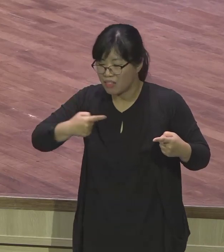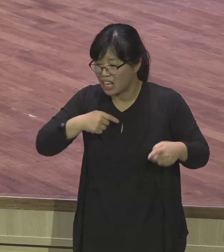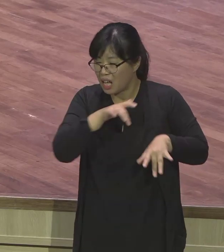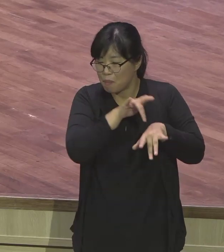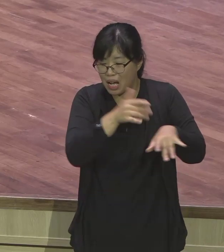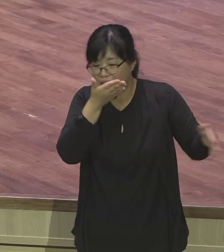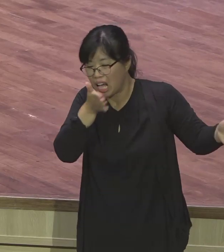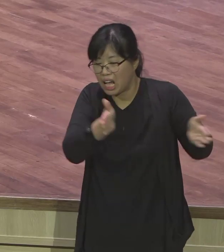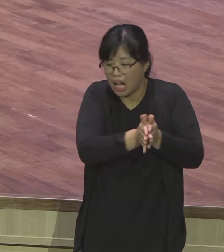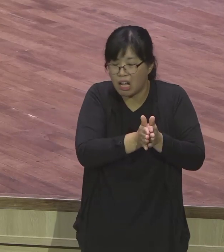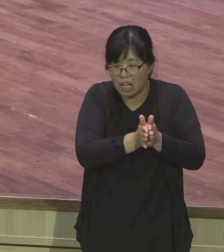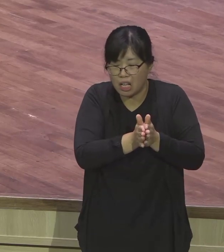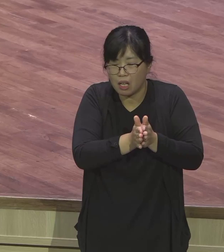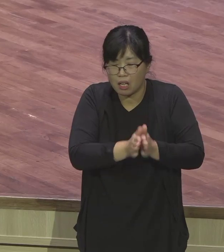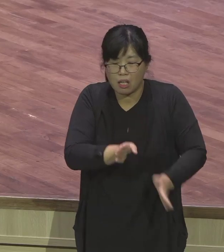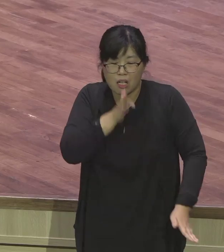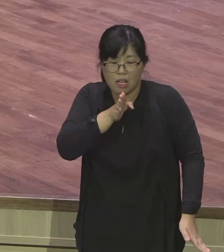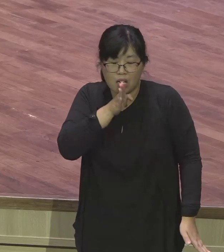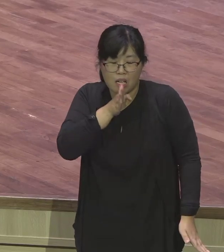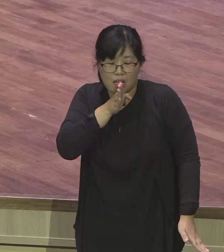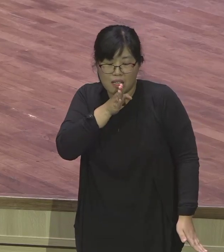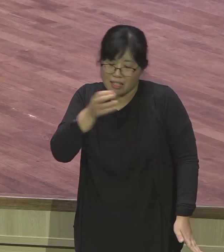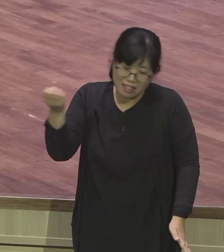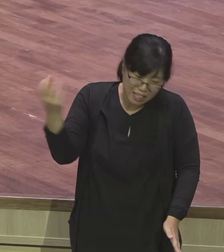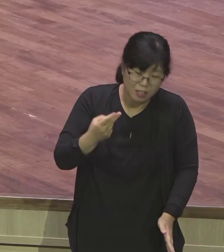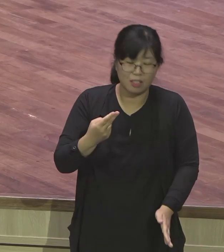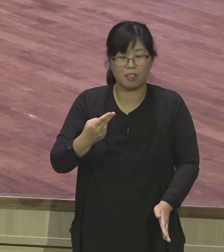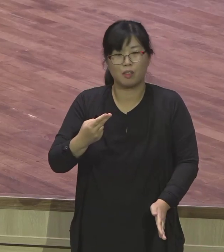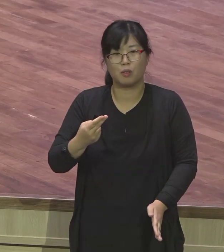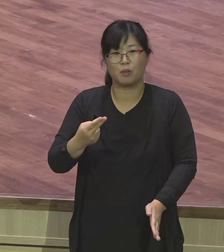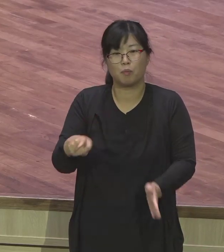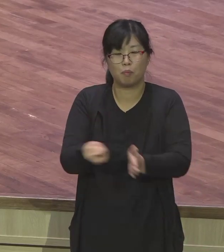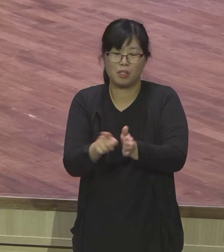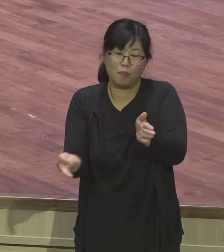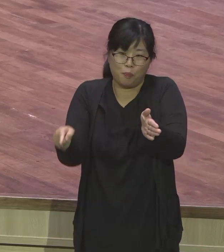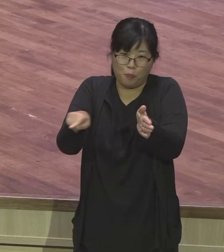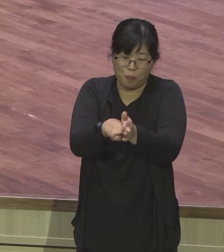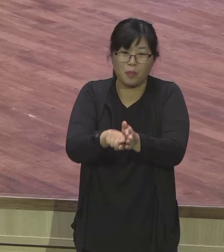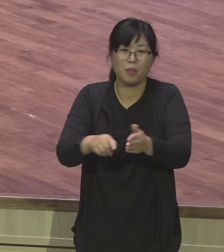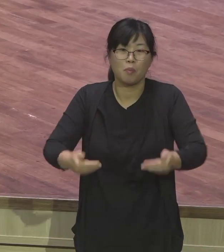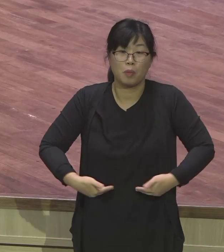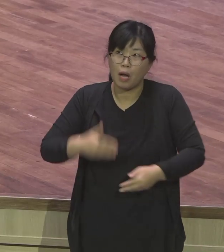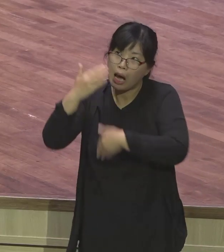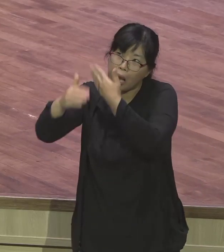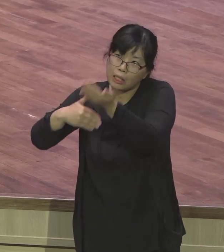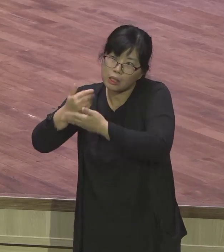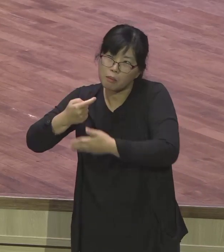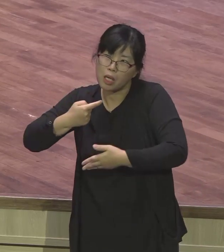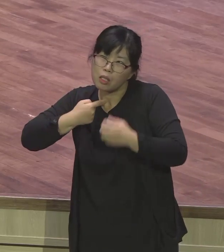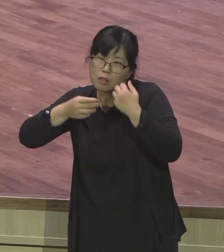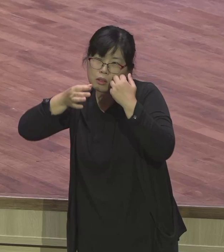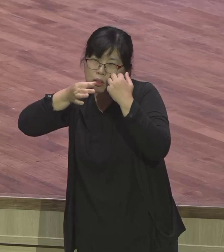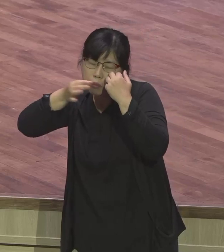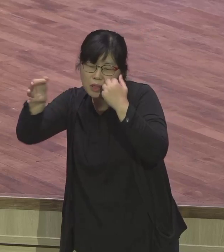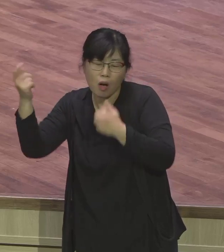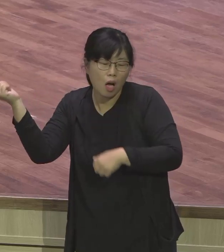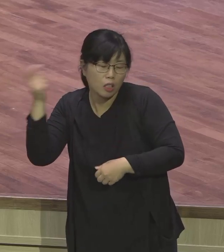불평하지 말고 언약 붙잡고 오직 하나님의 음성을 듣는데 모든 초점 가지면 가져야 돼요 제가 하나님의 음성도 그 자리에